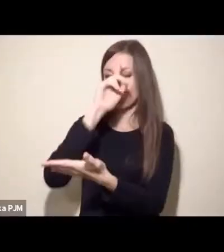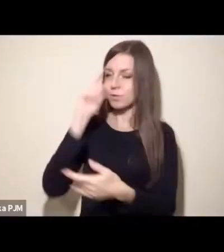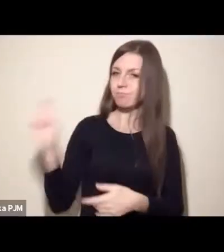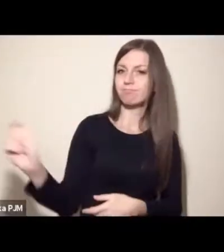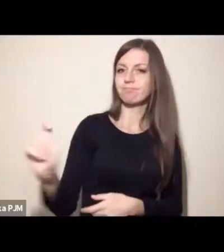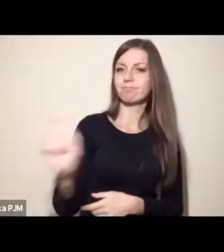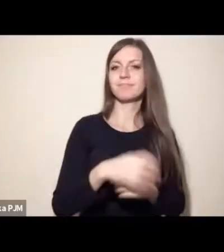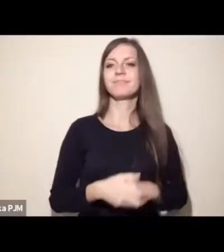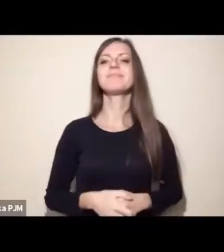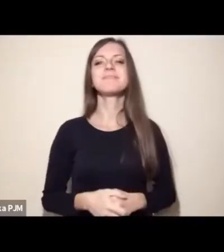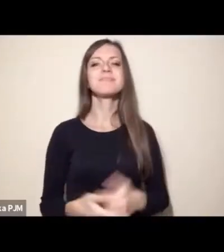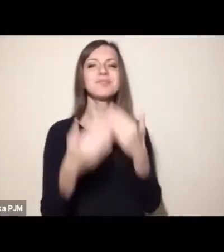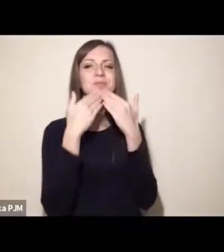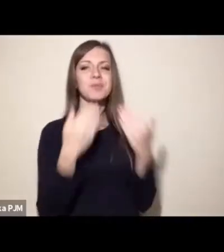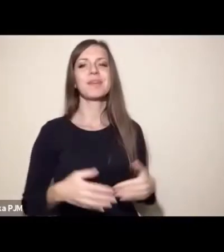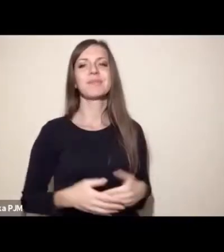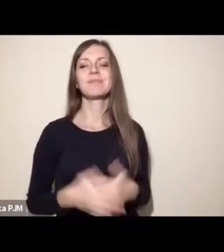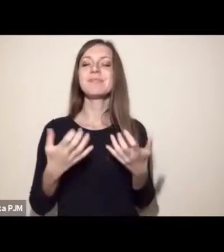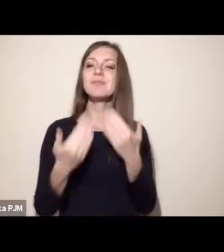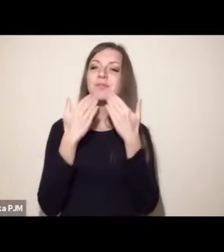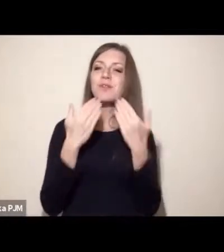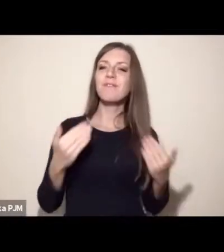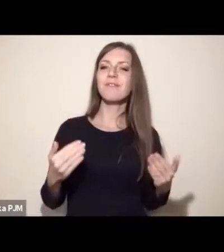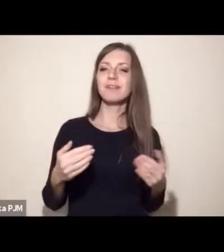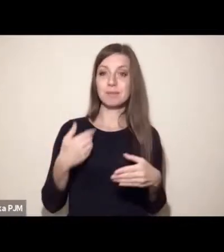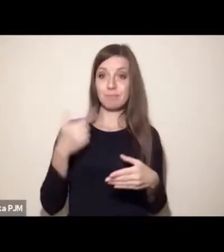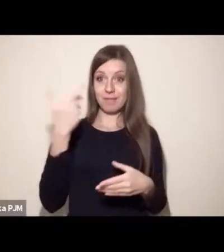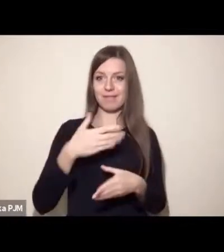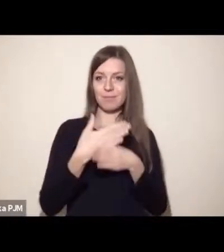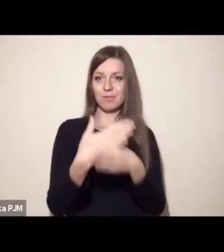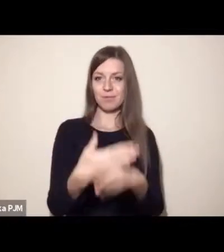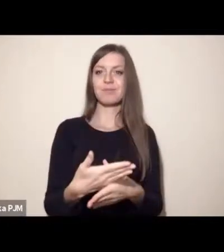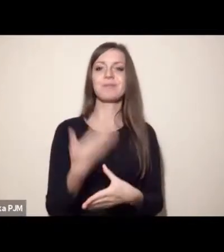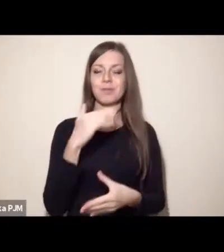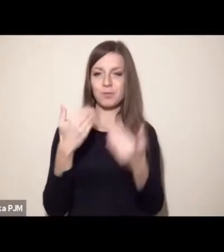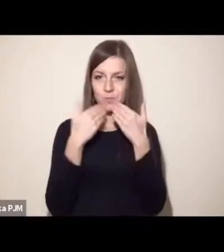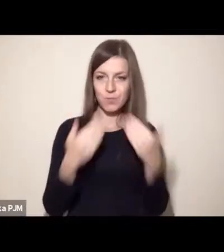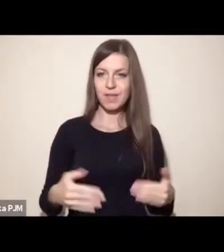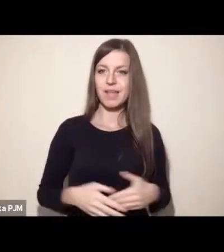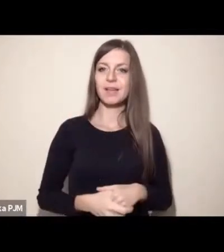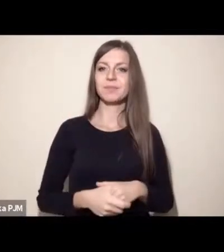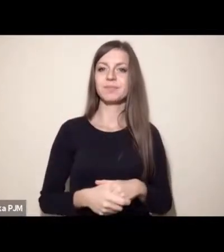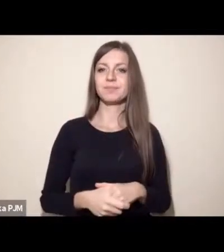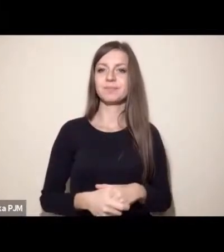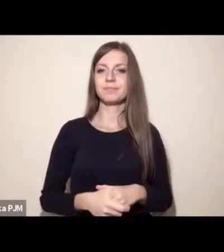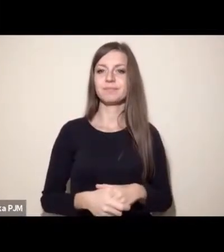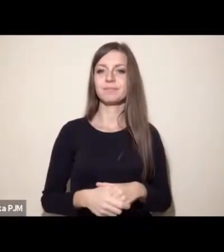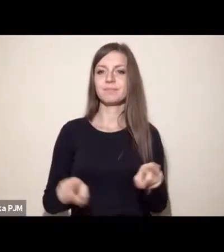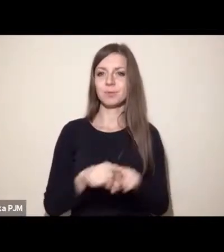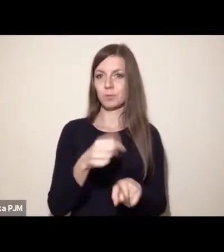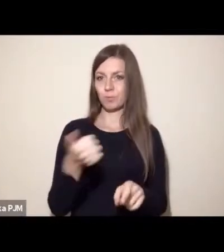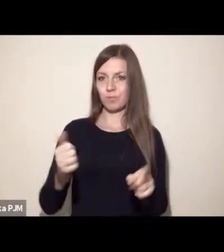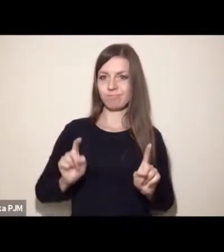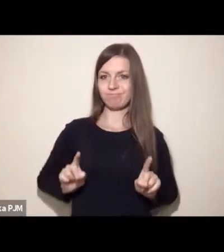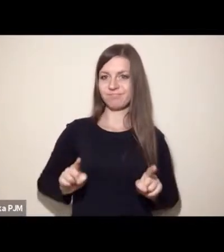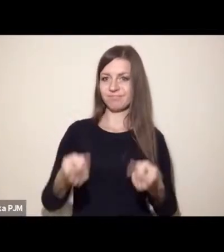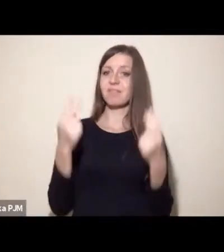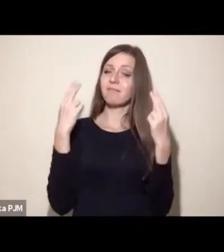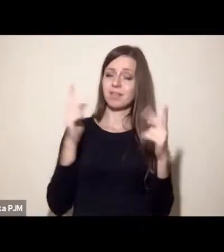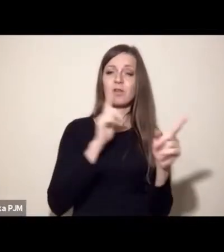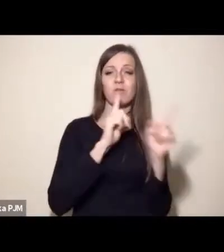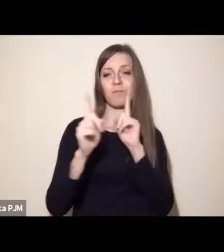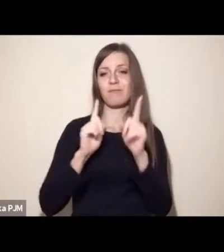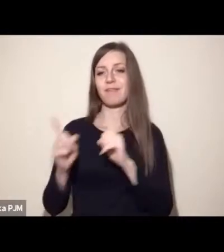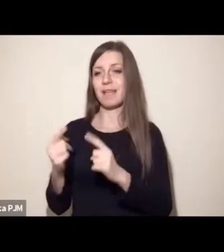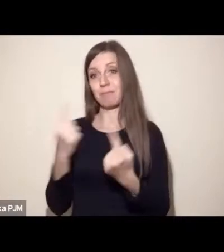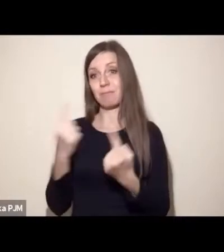Dziękuję bardzo. Ja chciałam podziękować na początku za zaproszenie przede wszystkim i też za tak sprawne zorganizowanie tej bardzo ważnej rozmowy moim